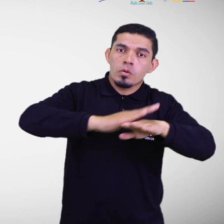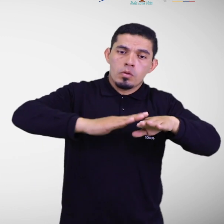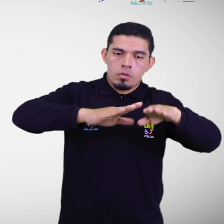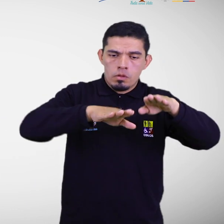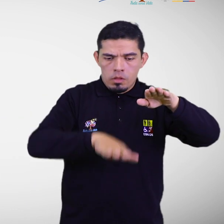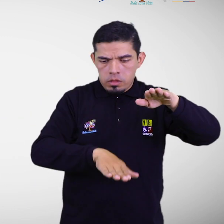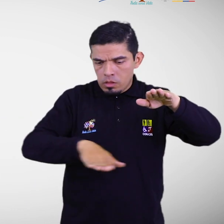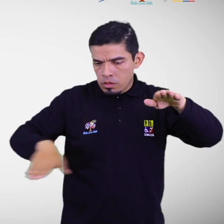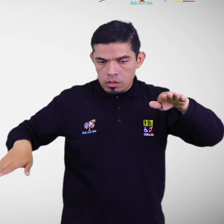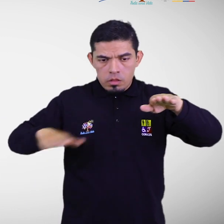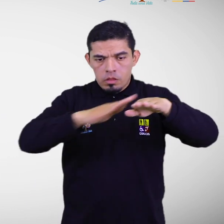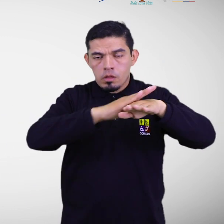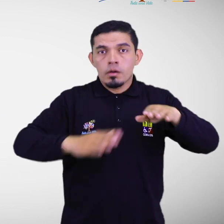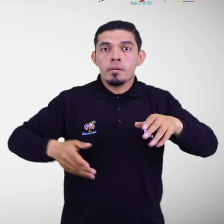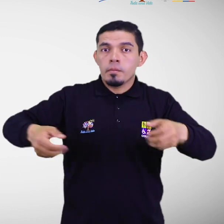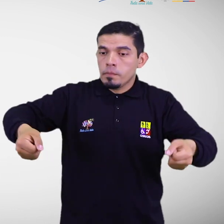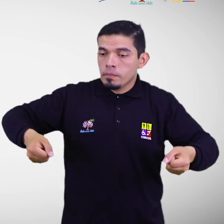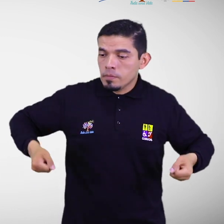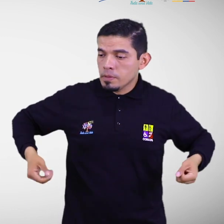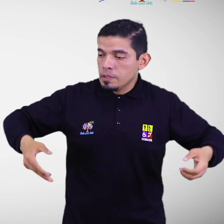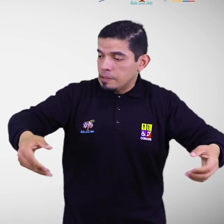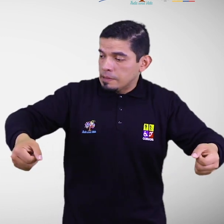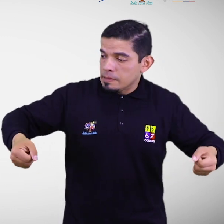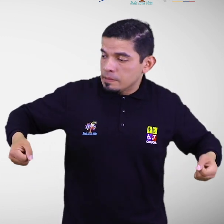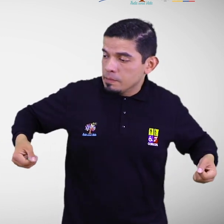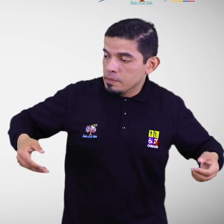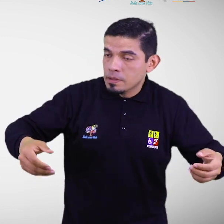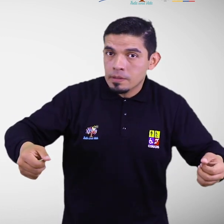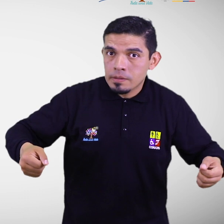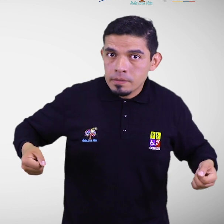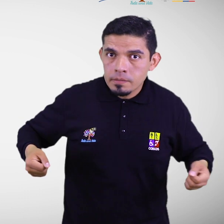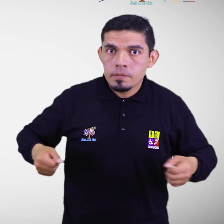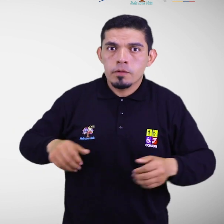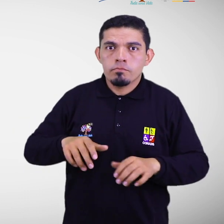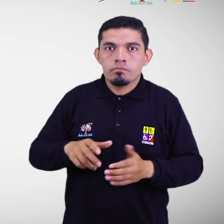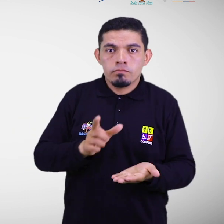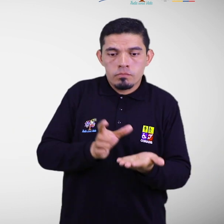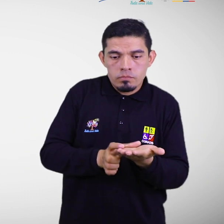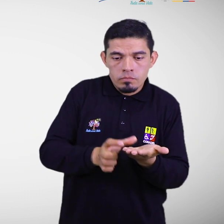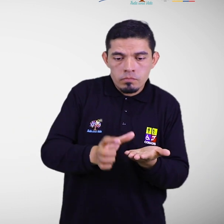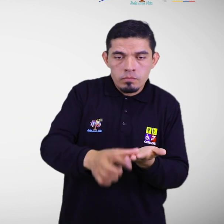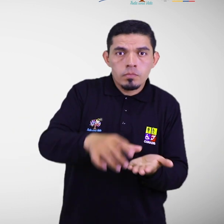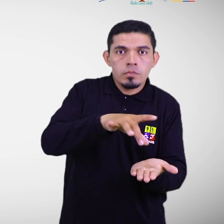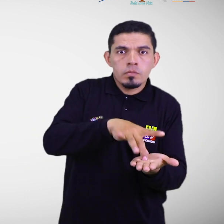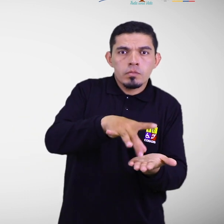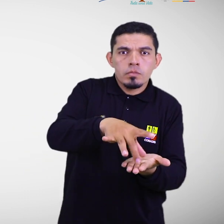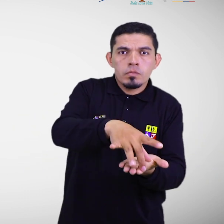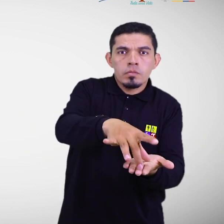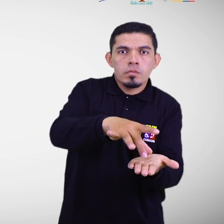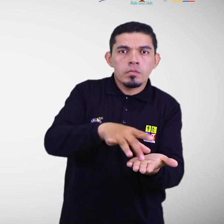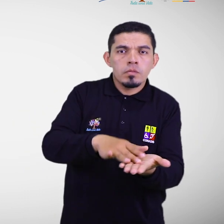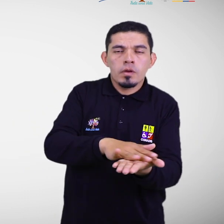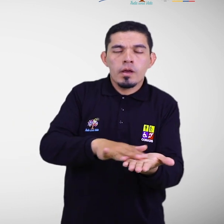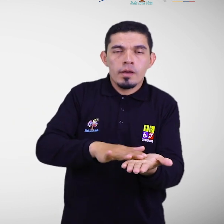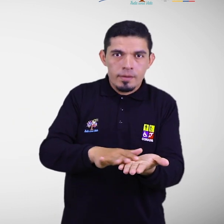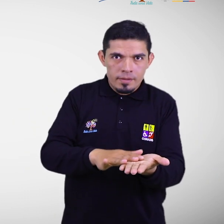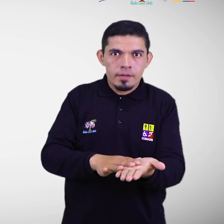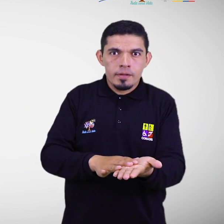el suelo, pasamanos, bandas podotáctiles, guías o cuerdas para marcar las vías de circulación.